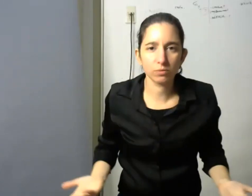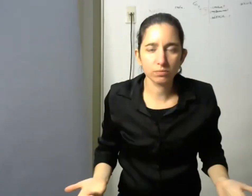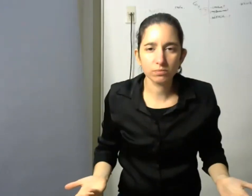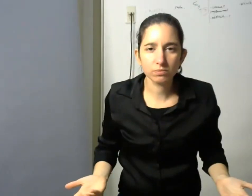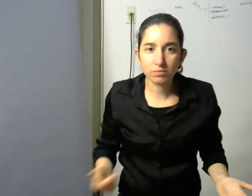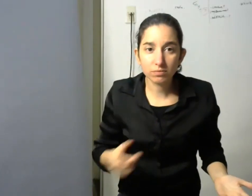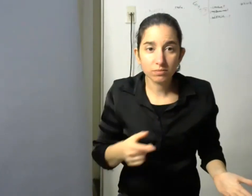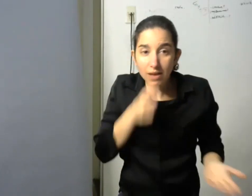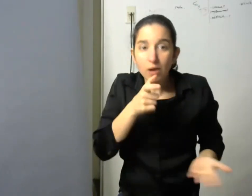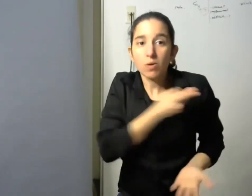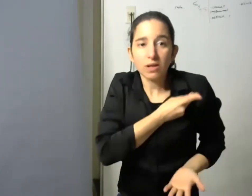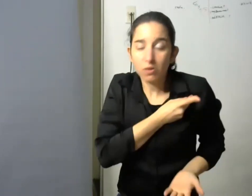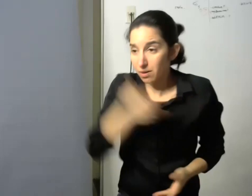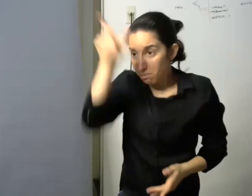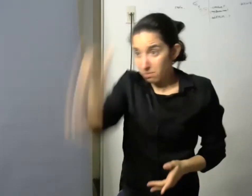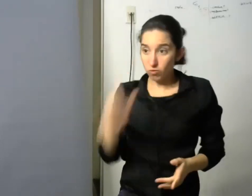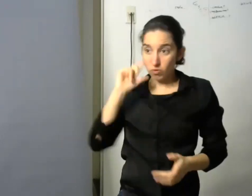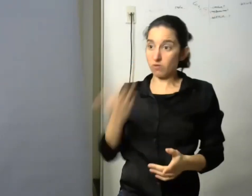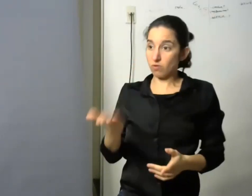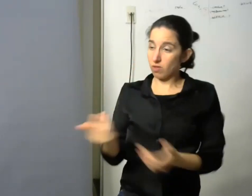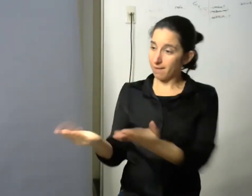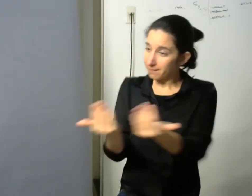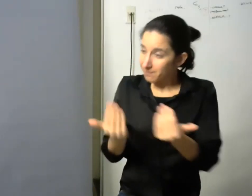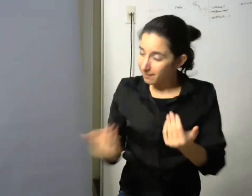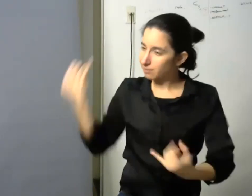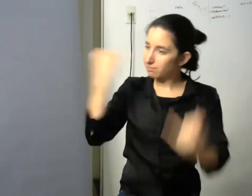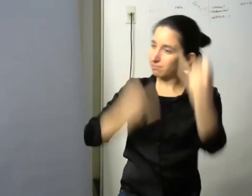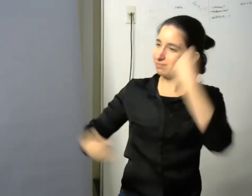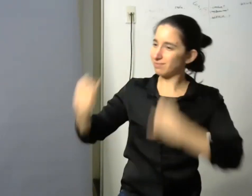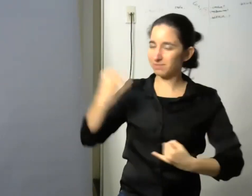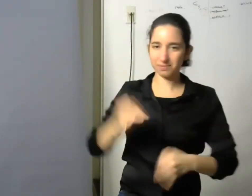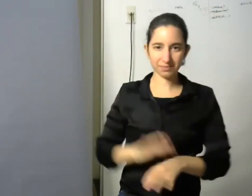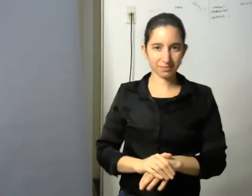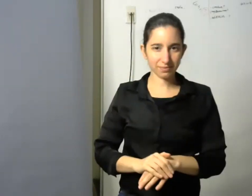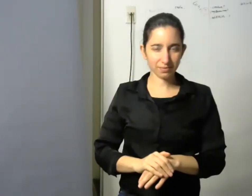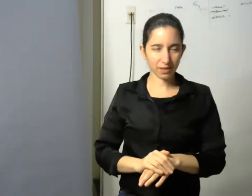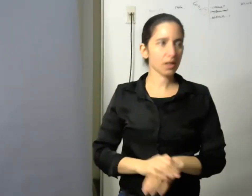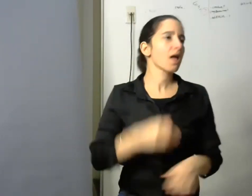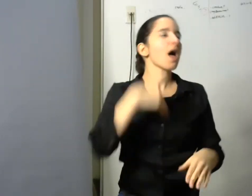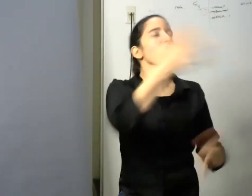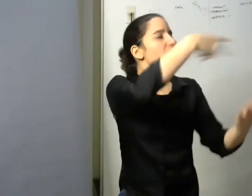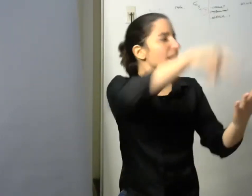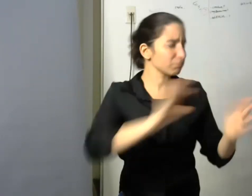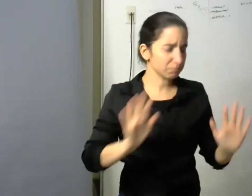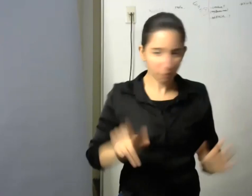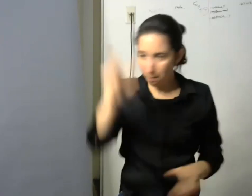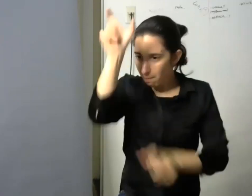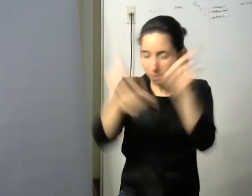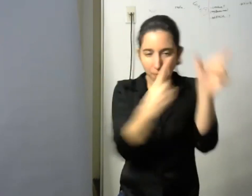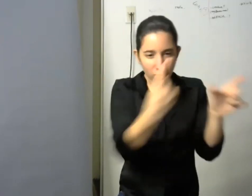en nuestra interioridad no está somos nosotros quienes construimos los sentidos